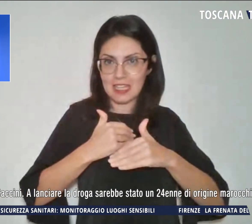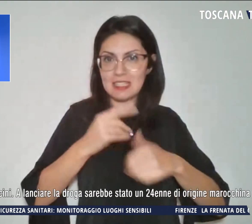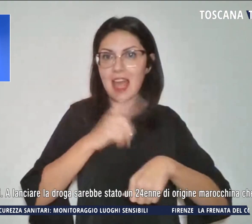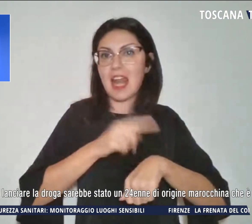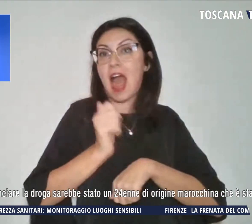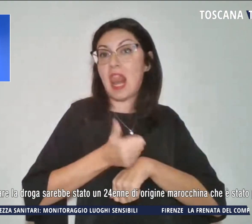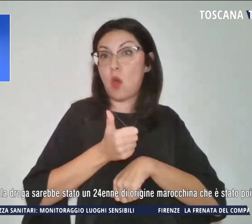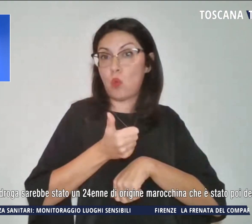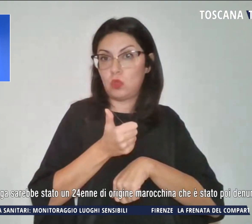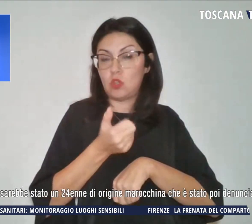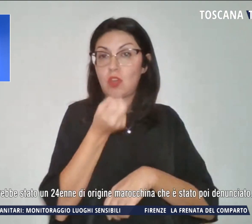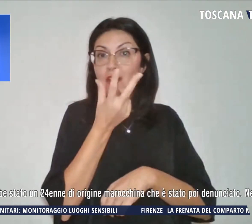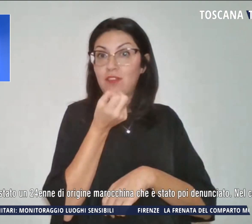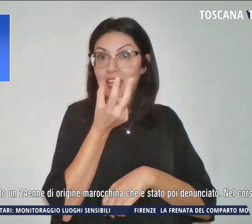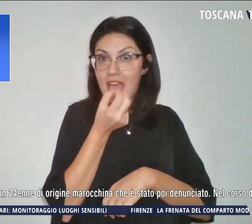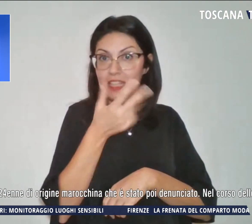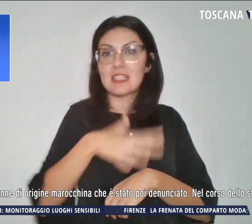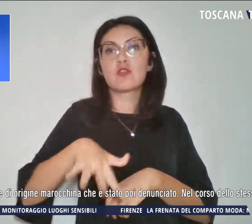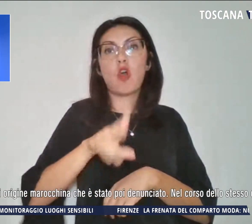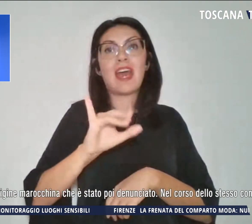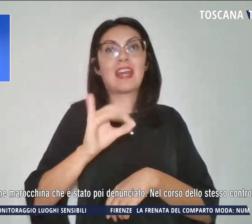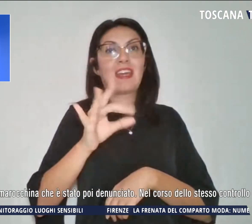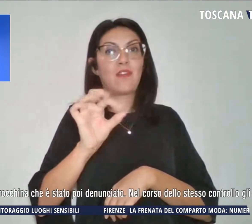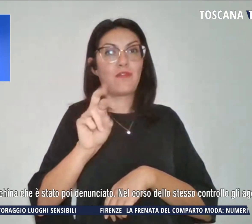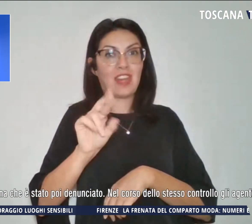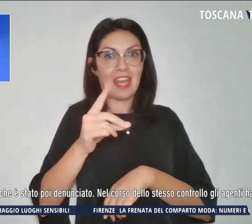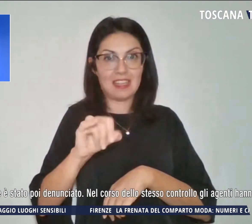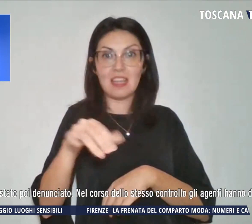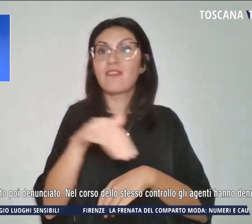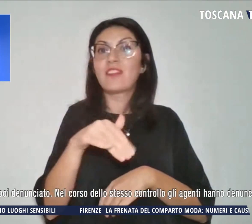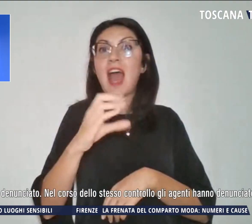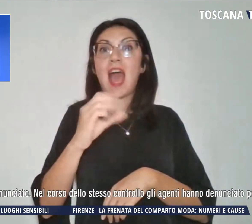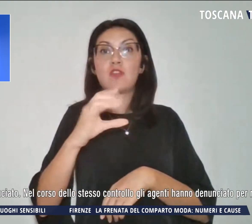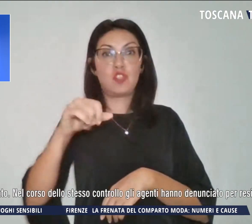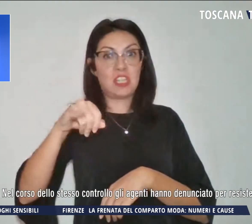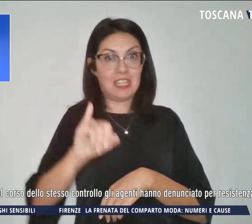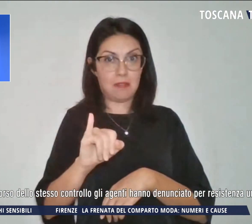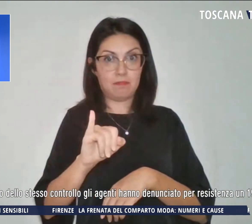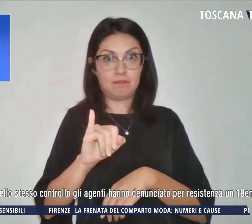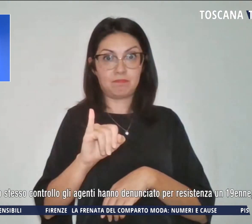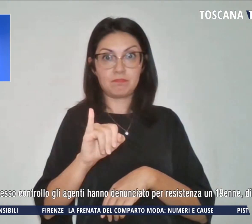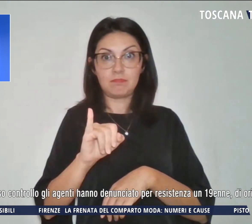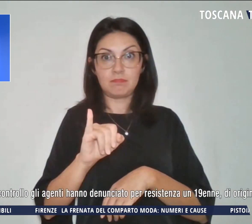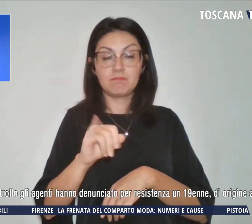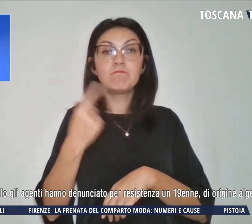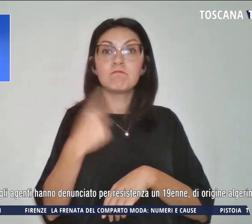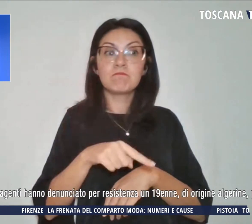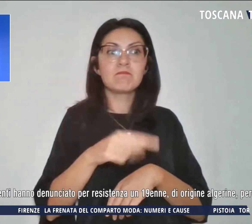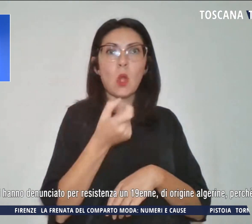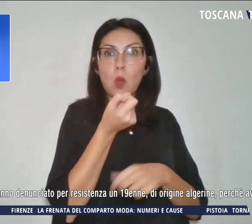nella zona di Rifredi, esattamente in via Caccini, a lanciare la droga un